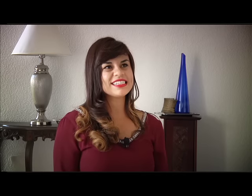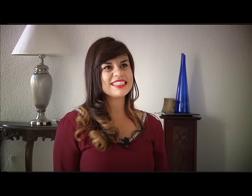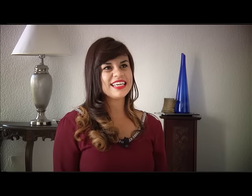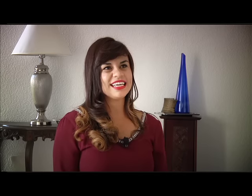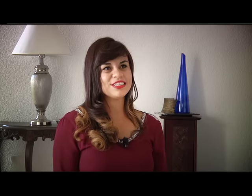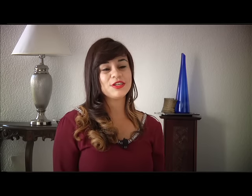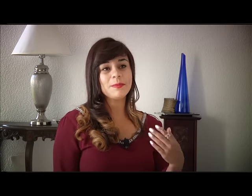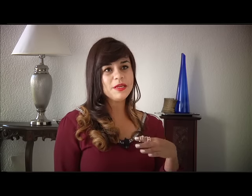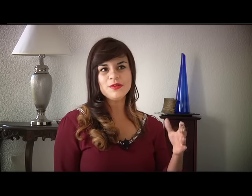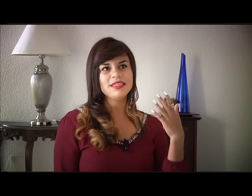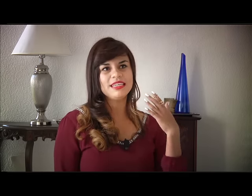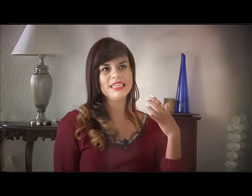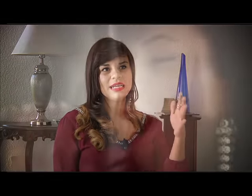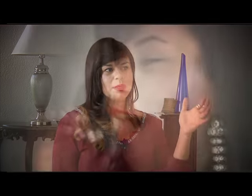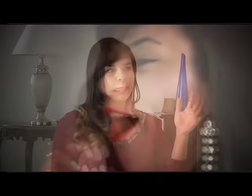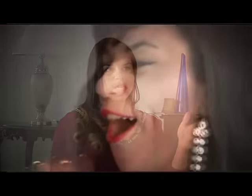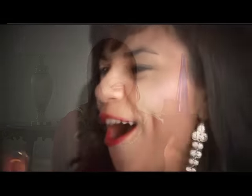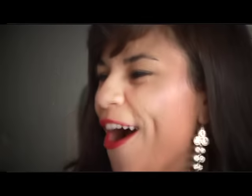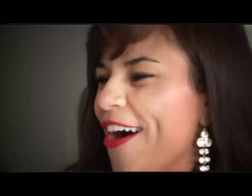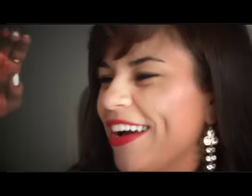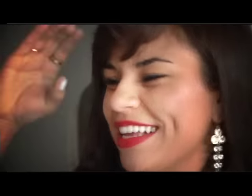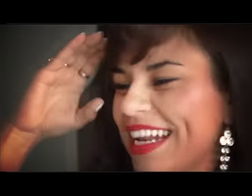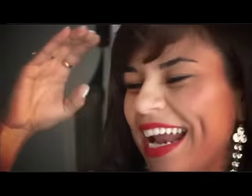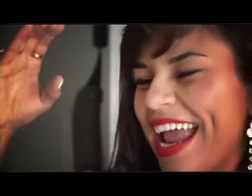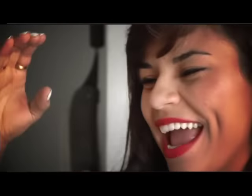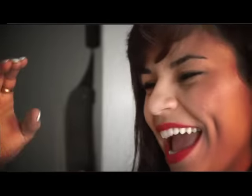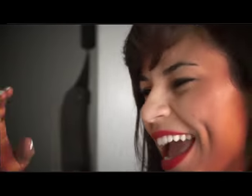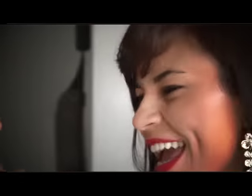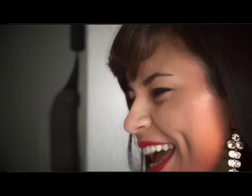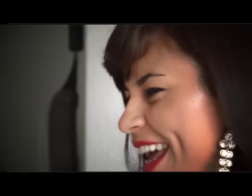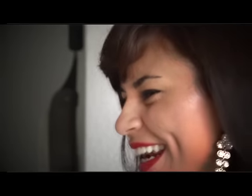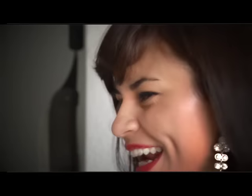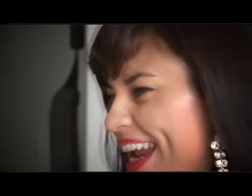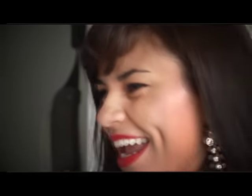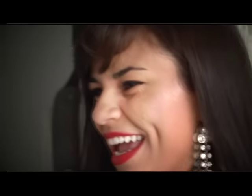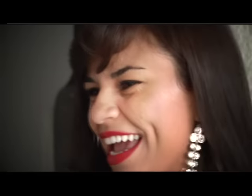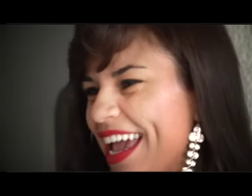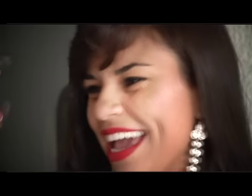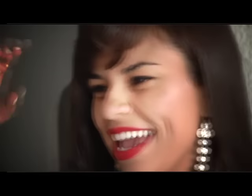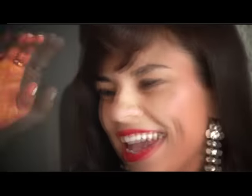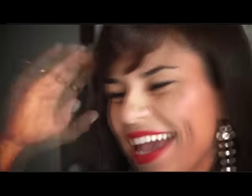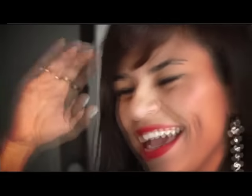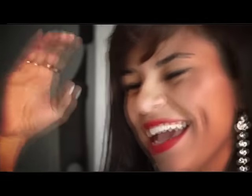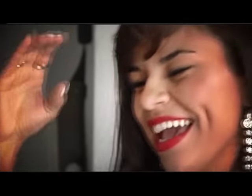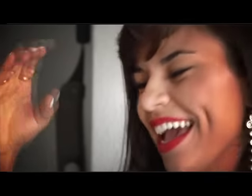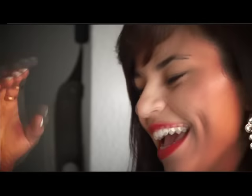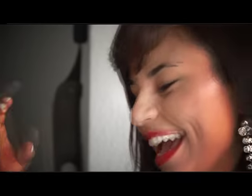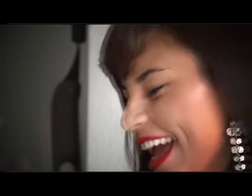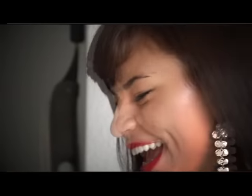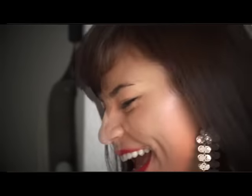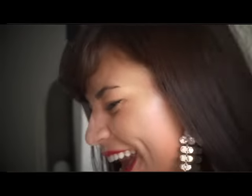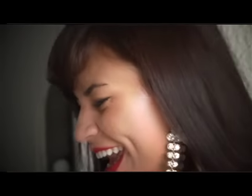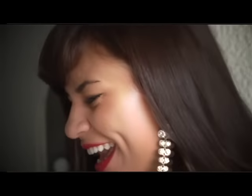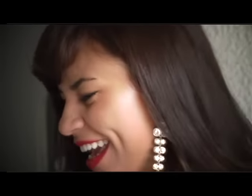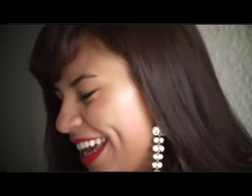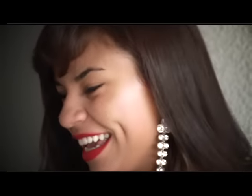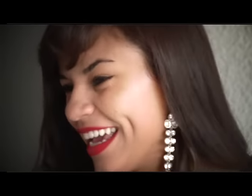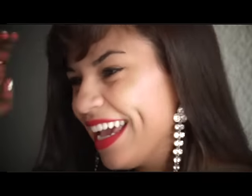yo le pido y él me pone la canción y hay veces que yo ni me sé la canción, o sea, yo me quedo como, bueno